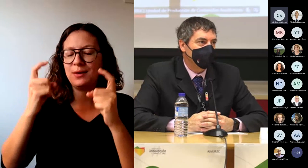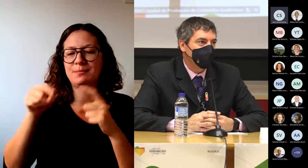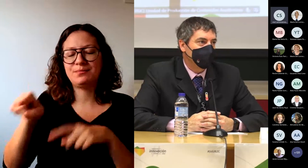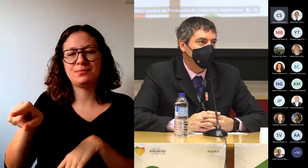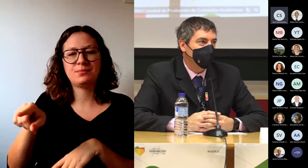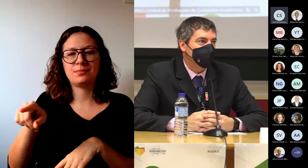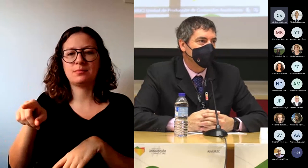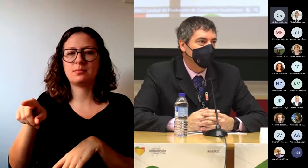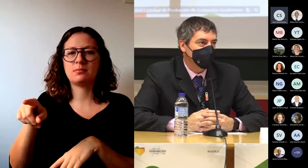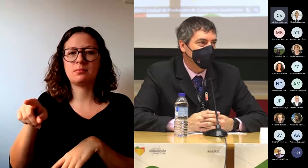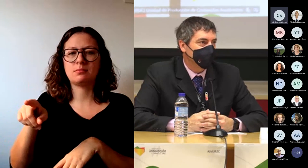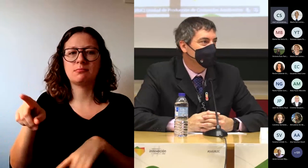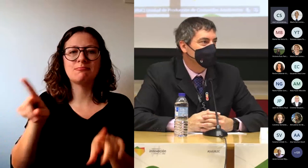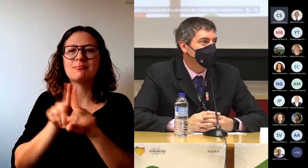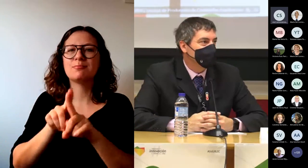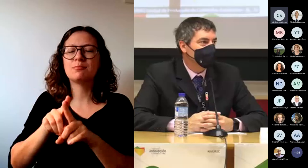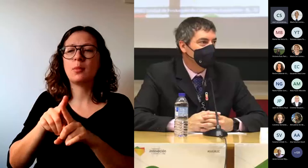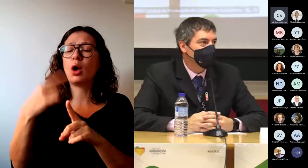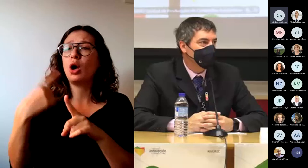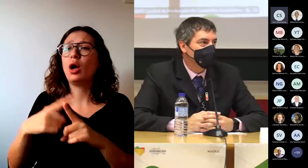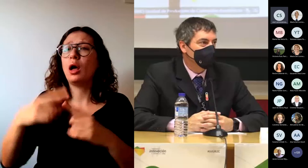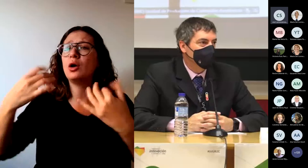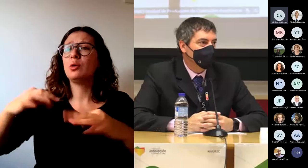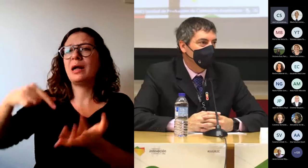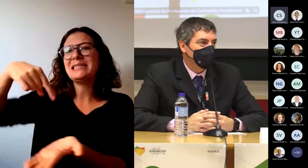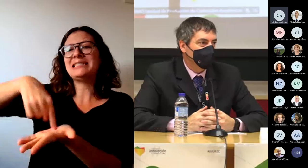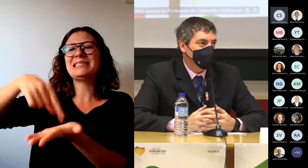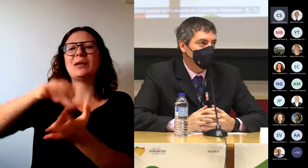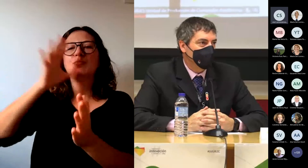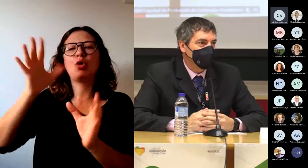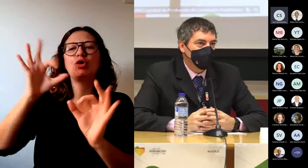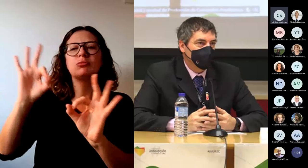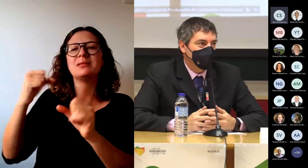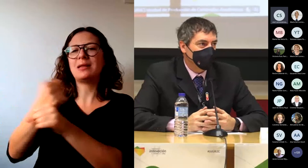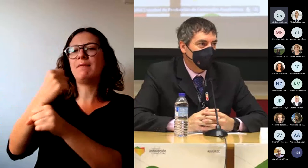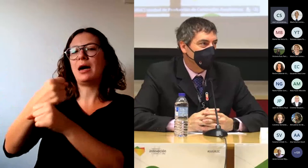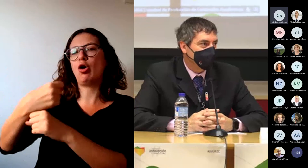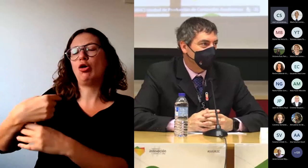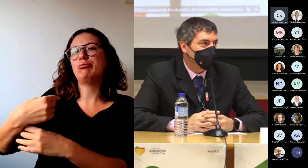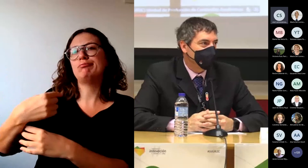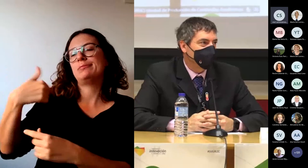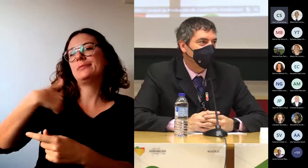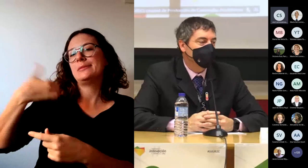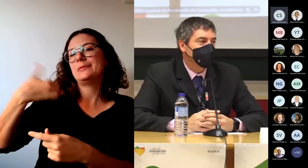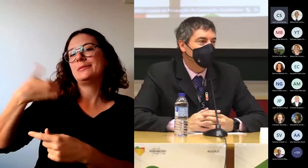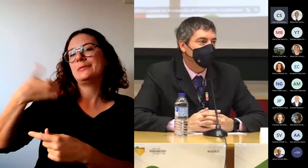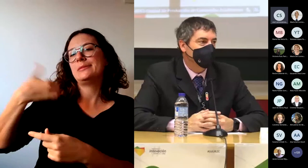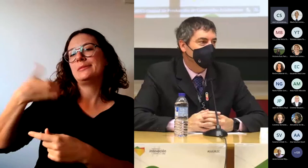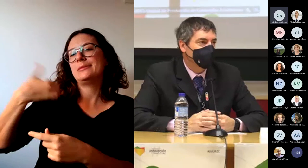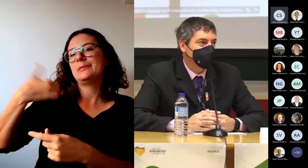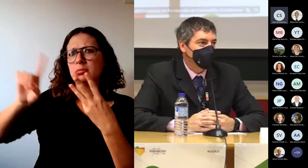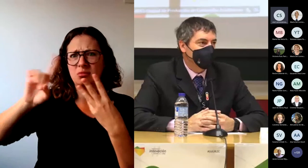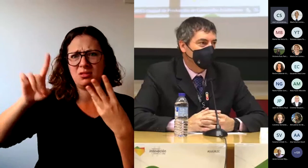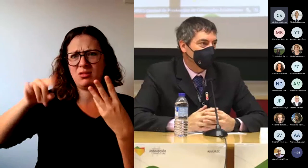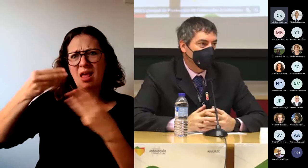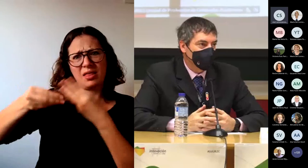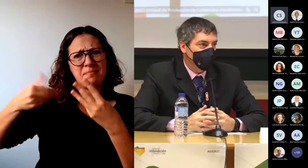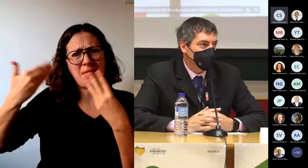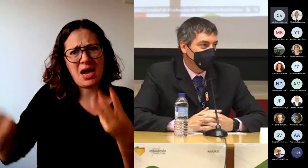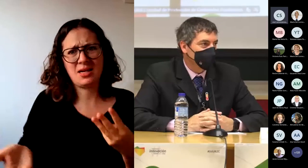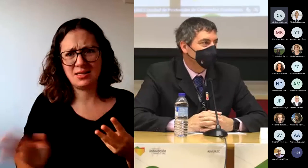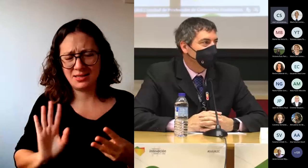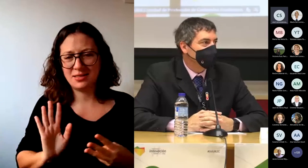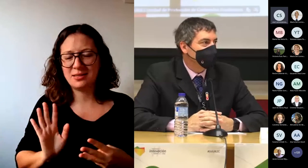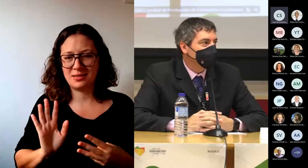lo que se le exige por su condición de trabajador de la universidad, o incluso